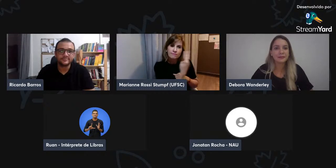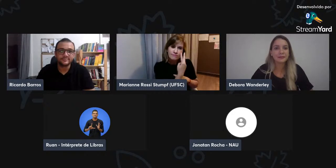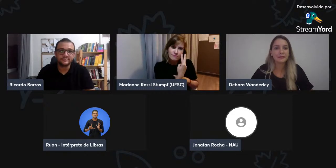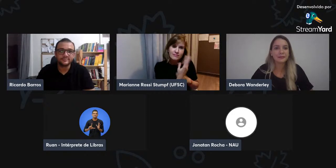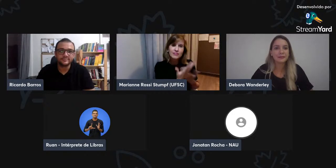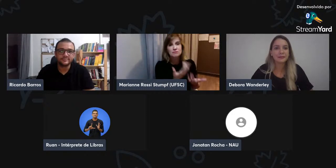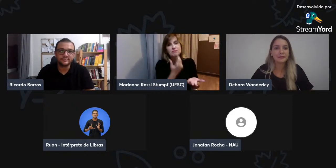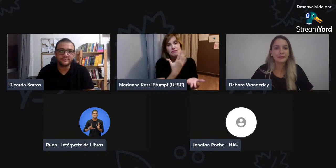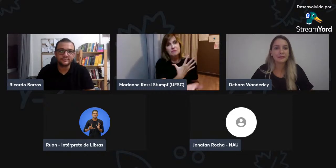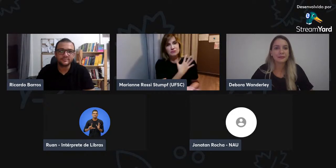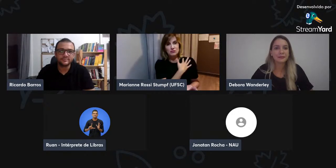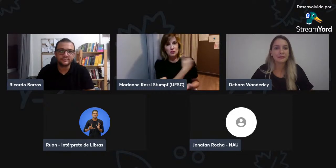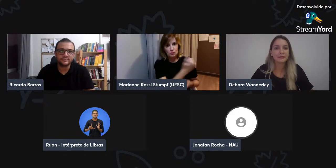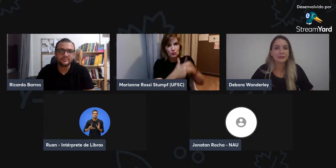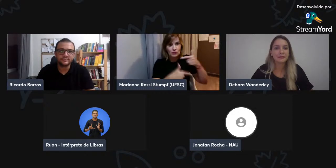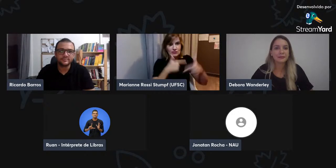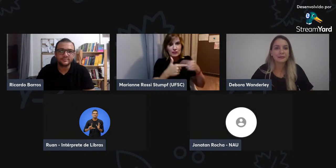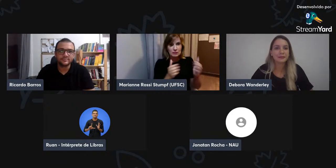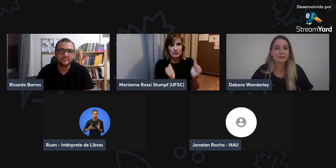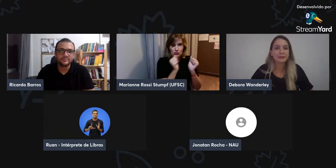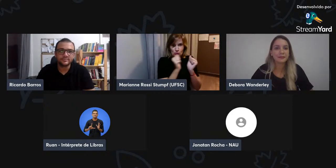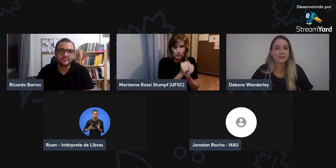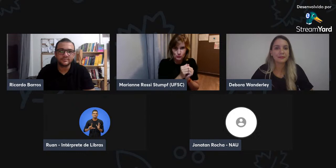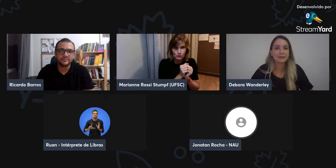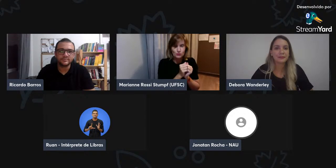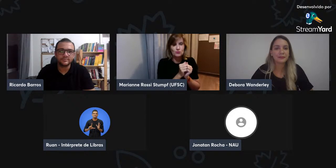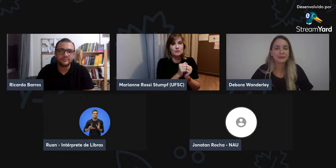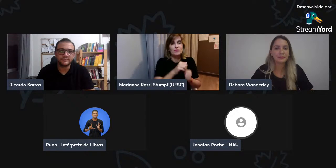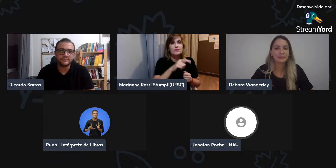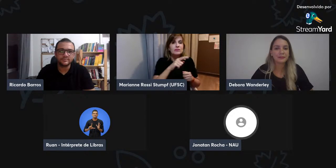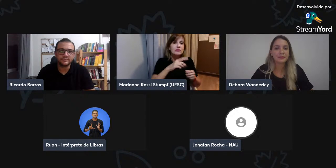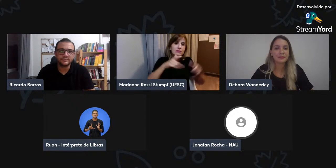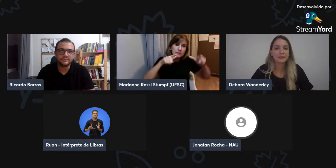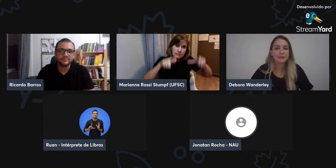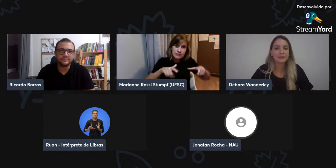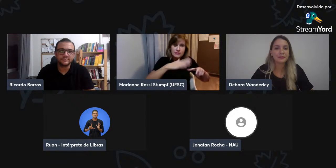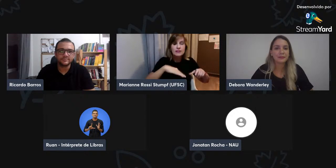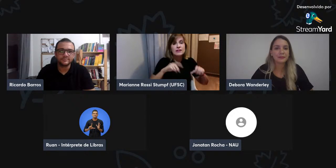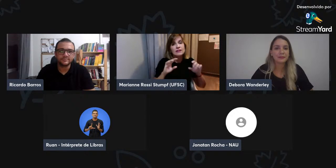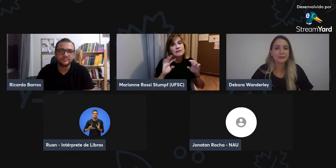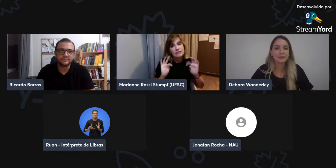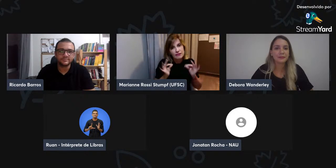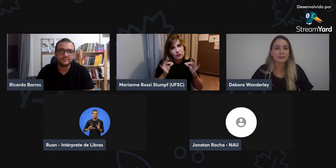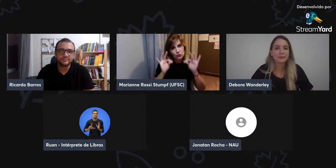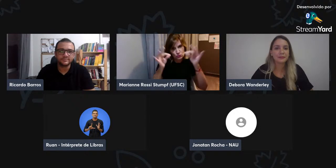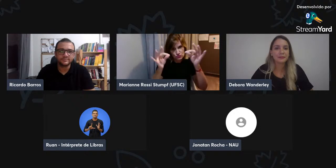Era complicado, né? Então, ele me chamou para atrapalhar junto, né?